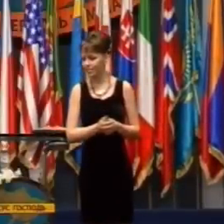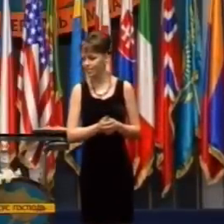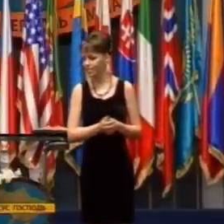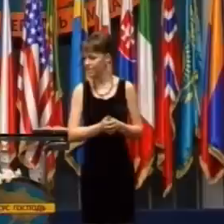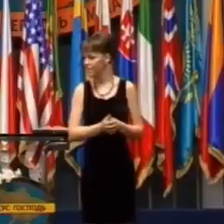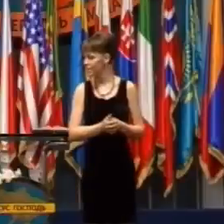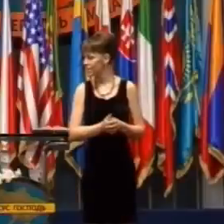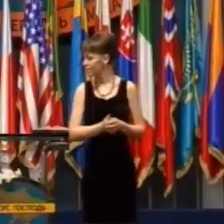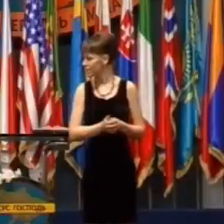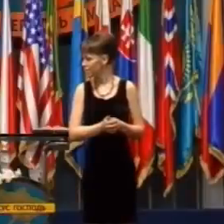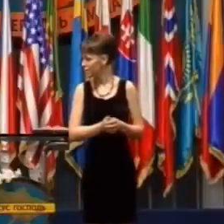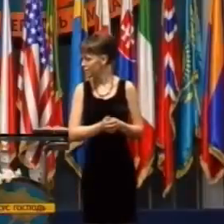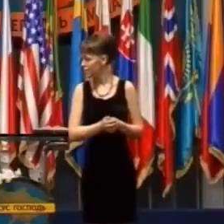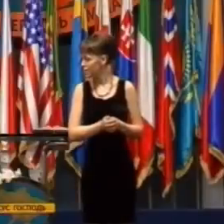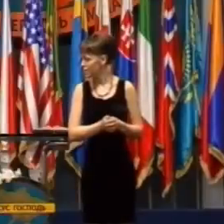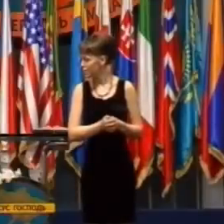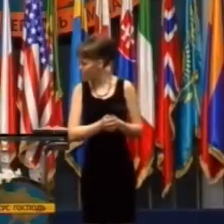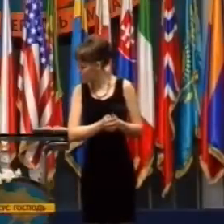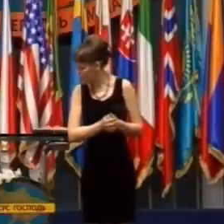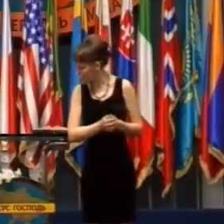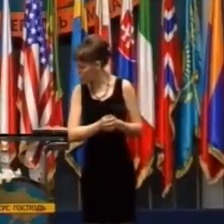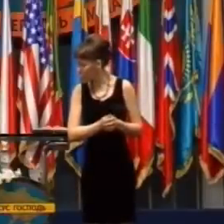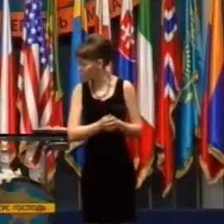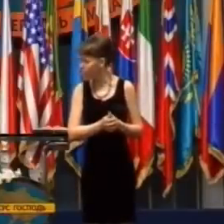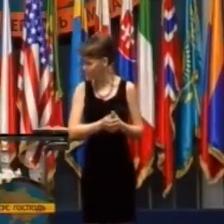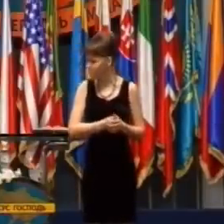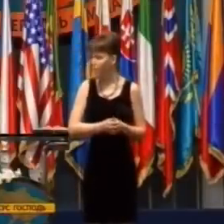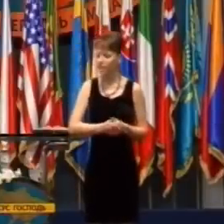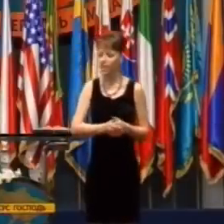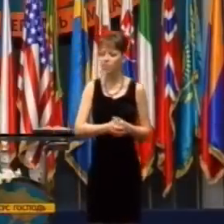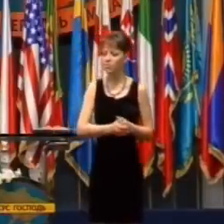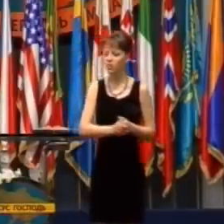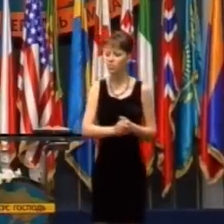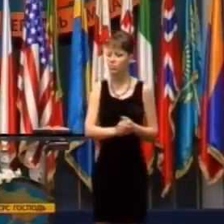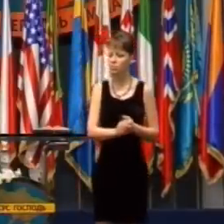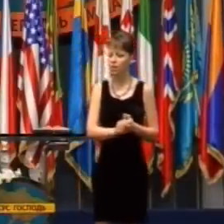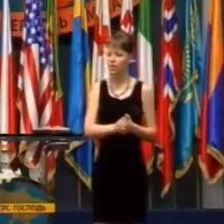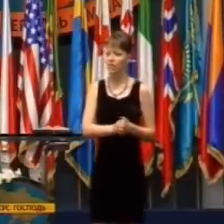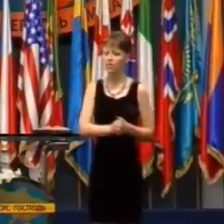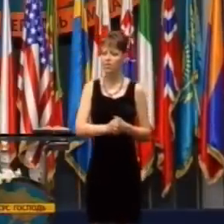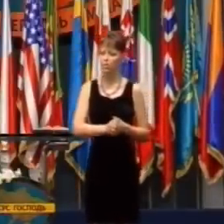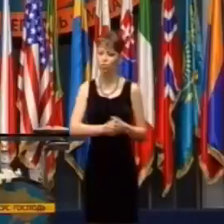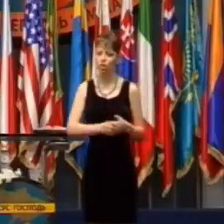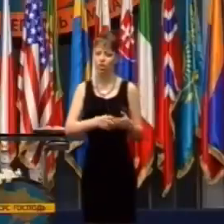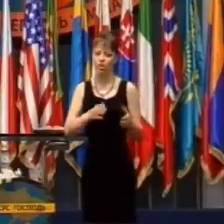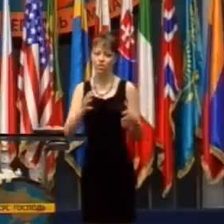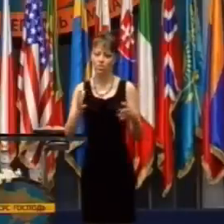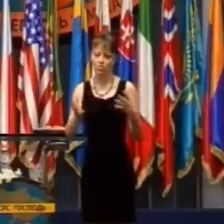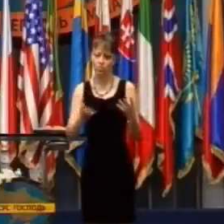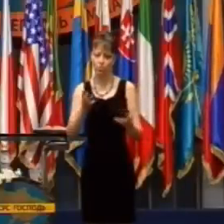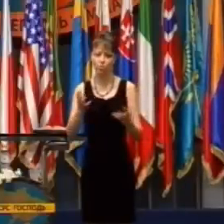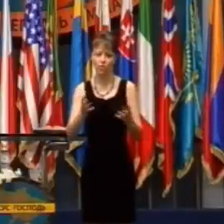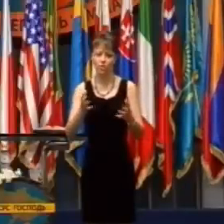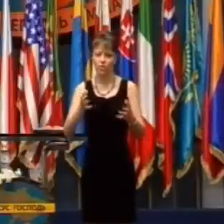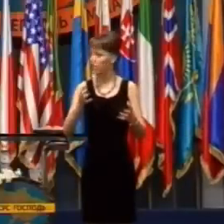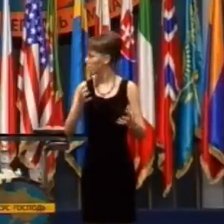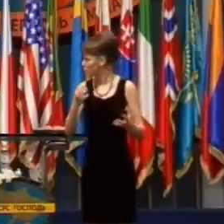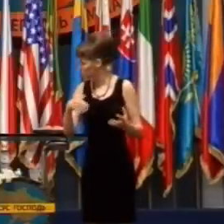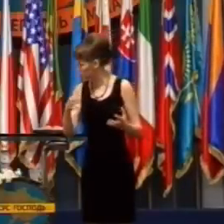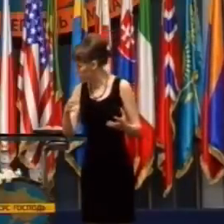moja dcera mala automobilovú nehodu.